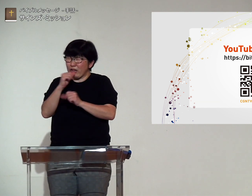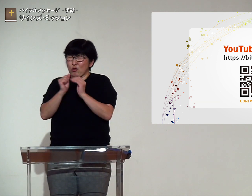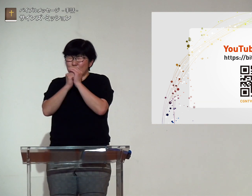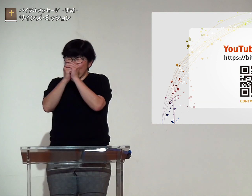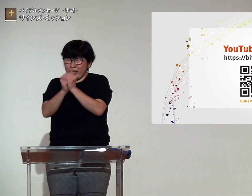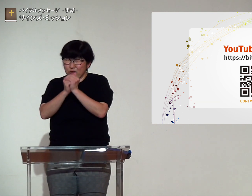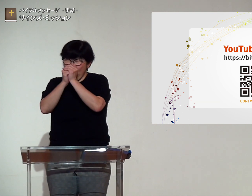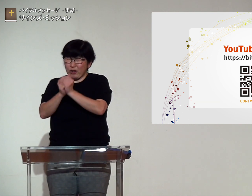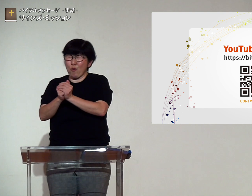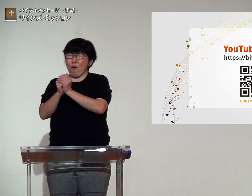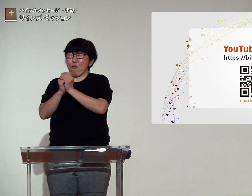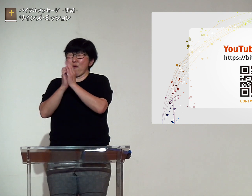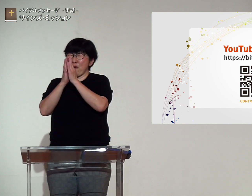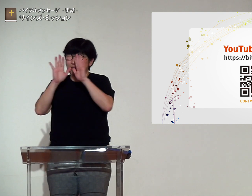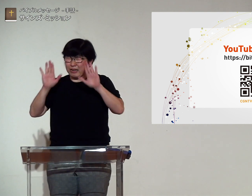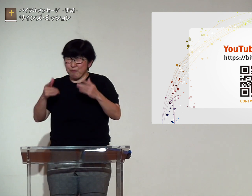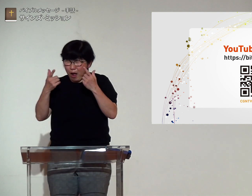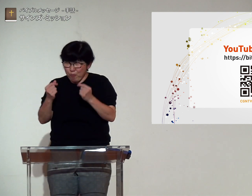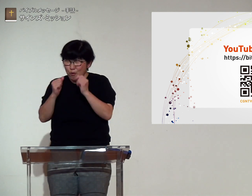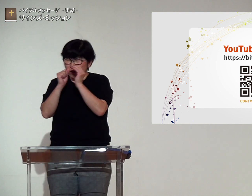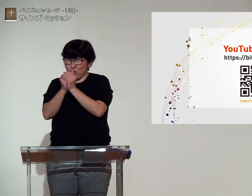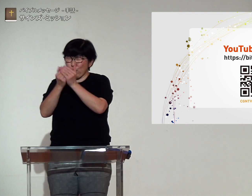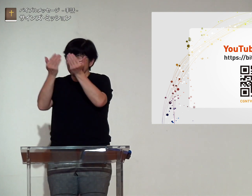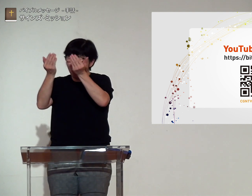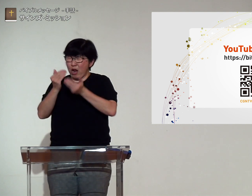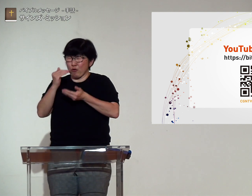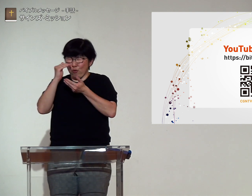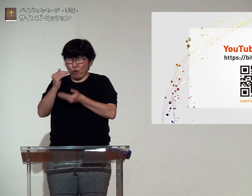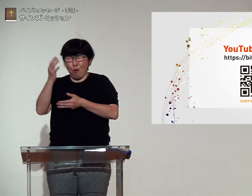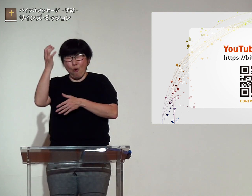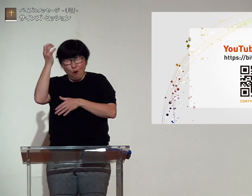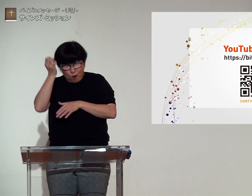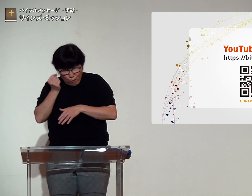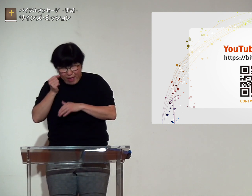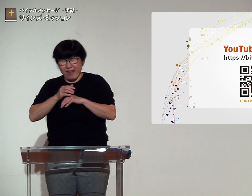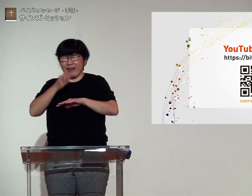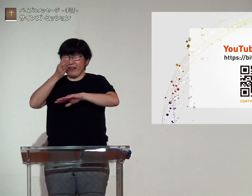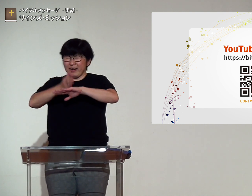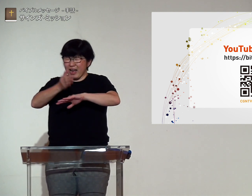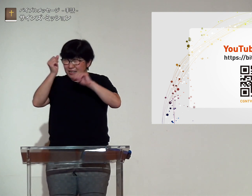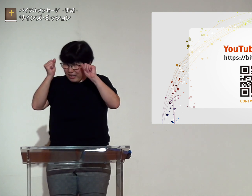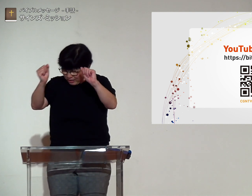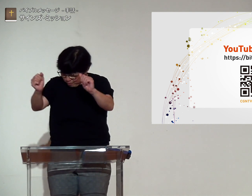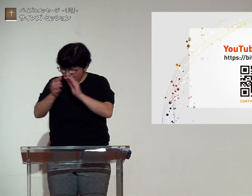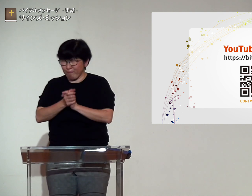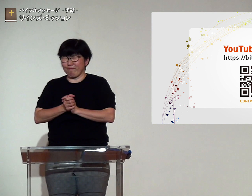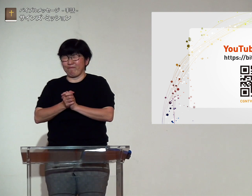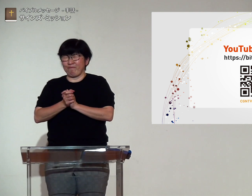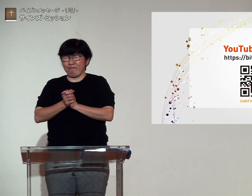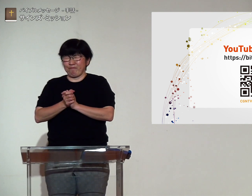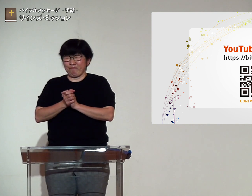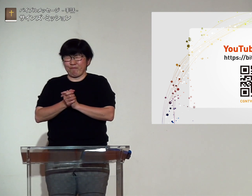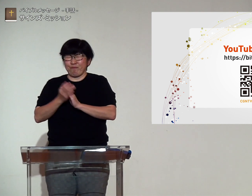私たちのために今日も取りなしをしてくださっていることを覚え感謝いたします